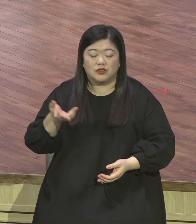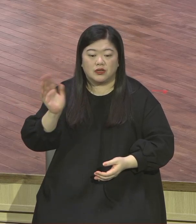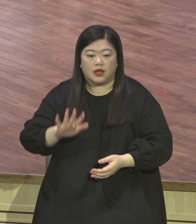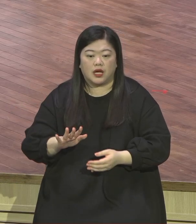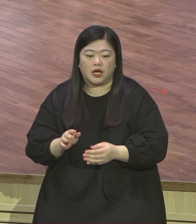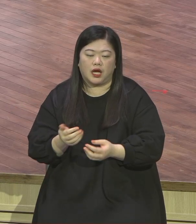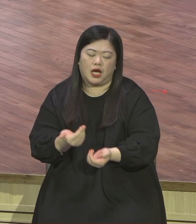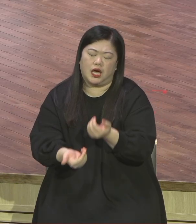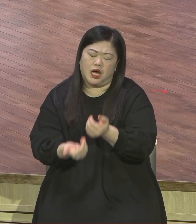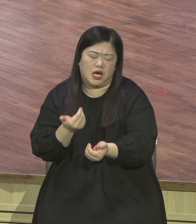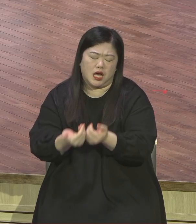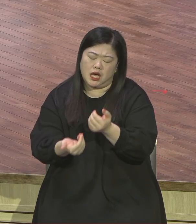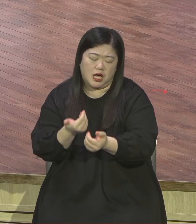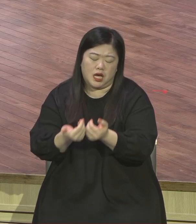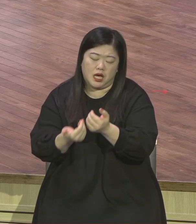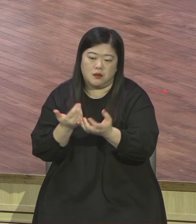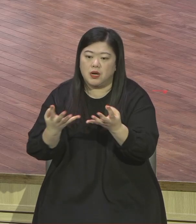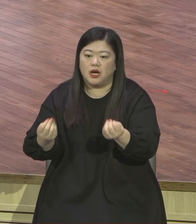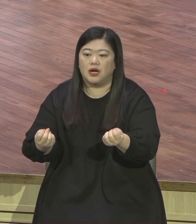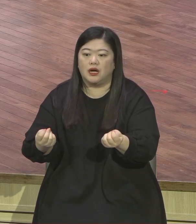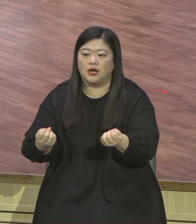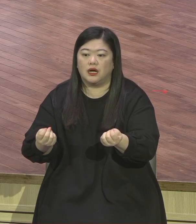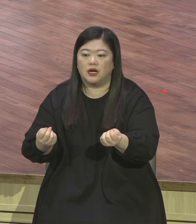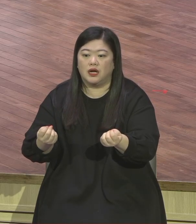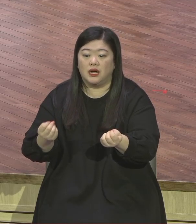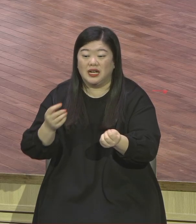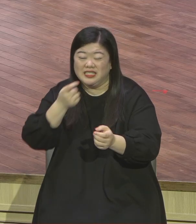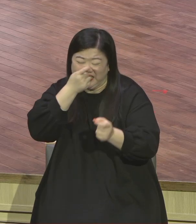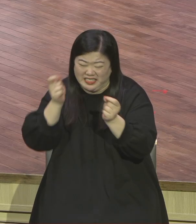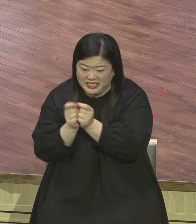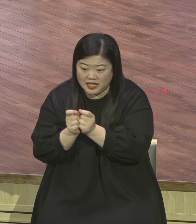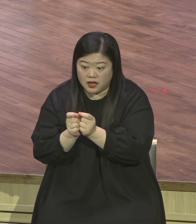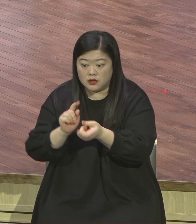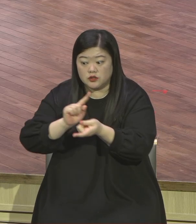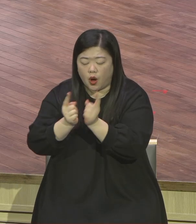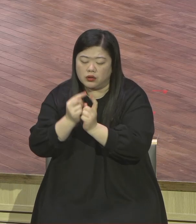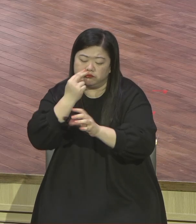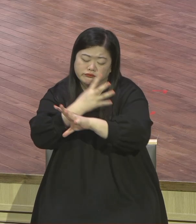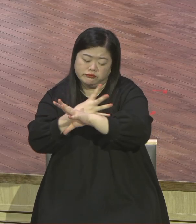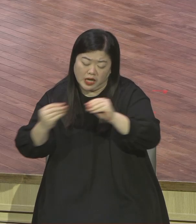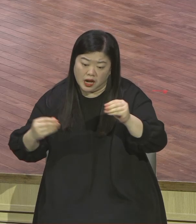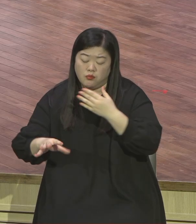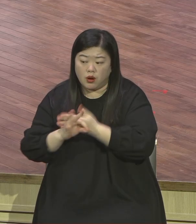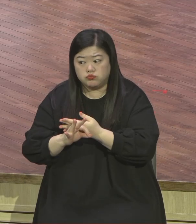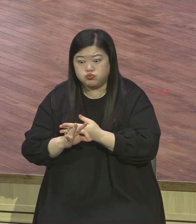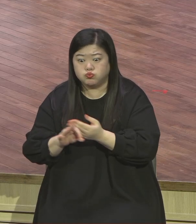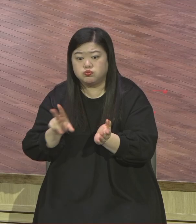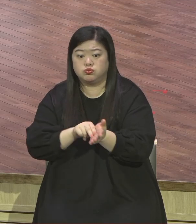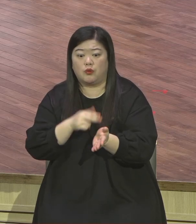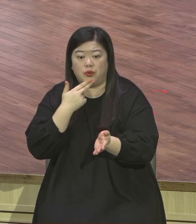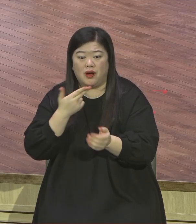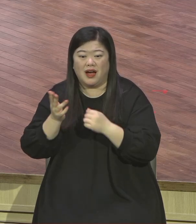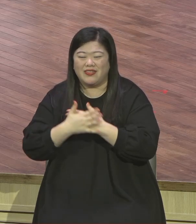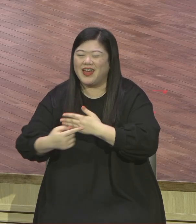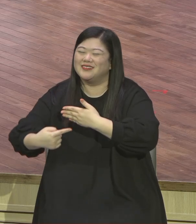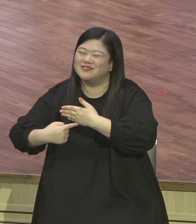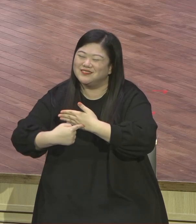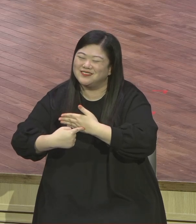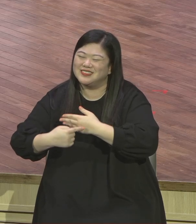건축해보면 알아 다 늘어납니다 이런저런 핑계되지요